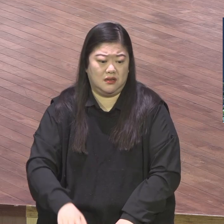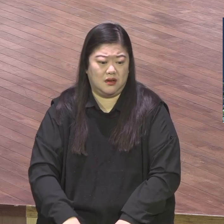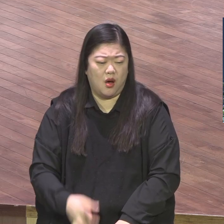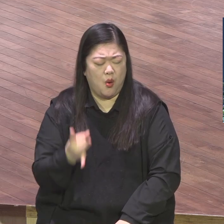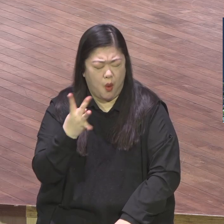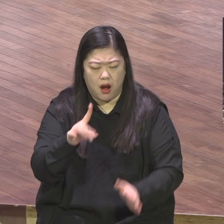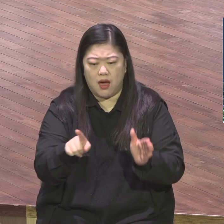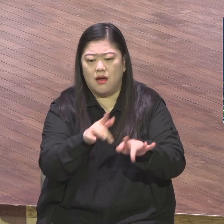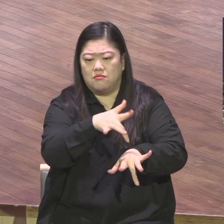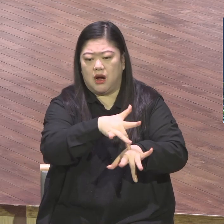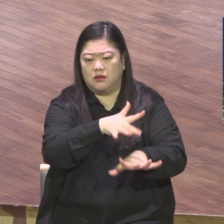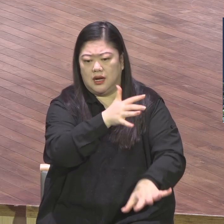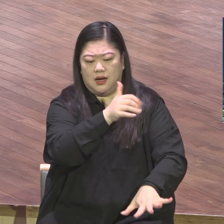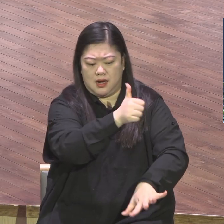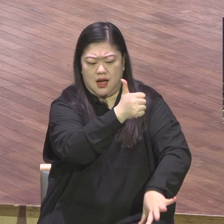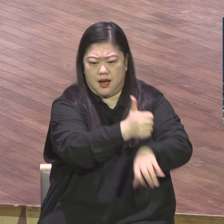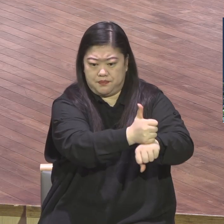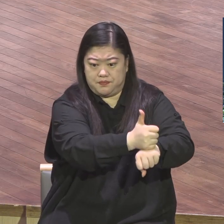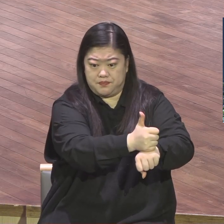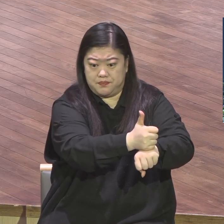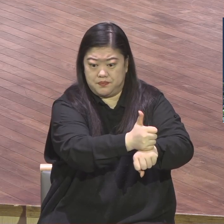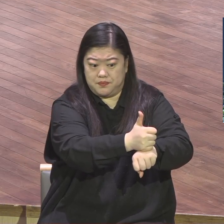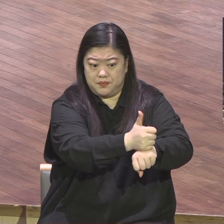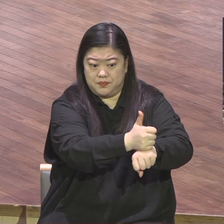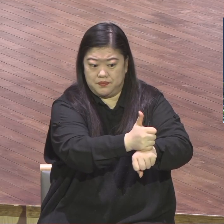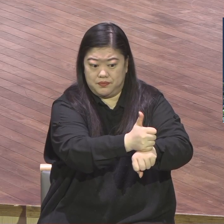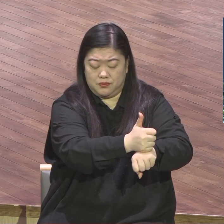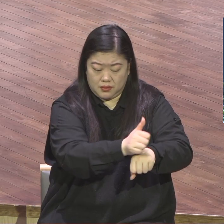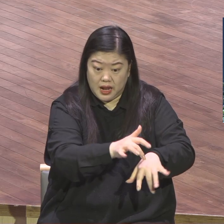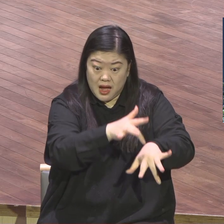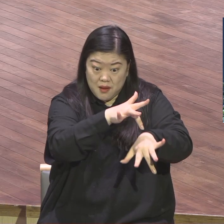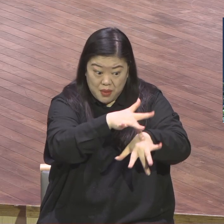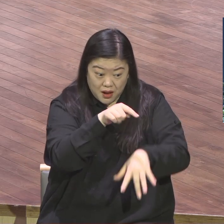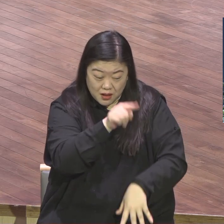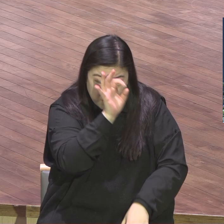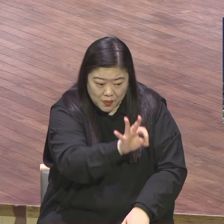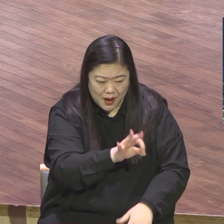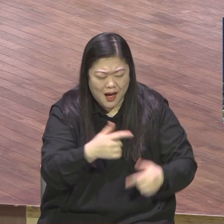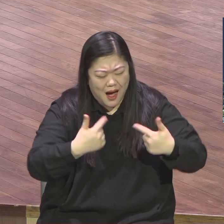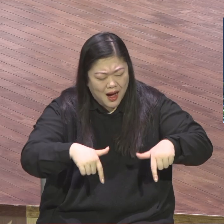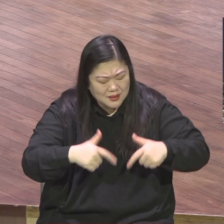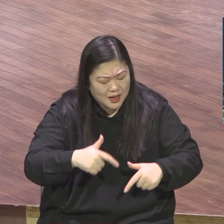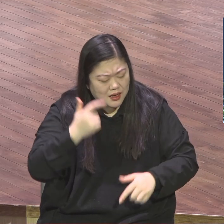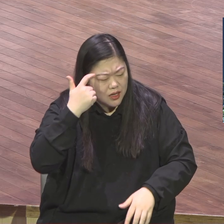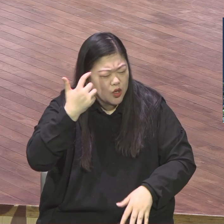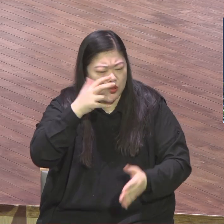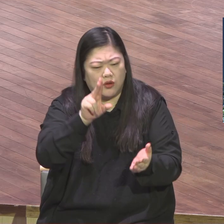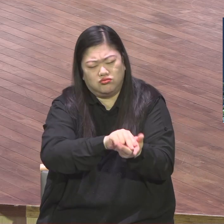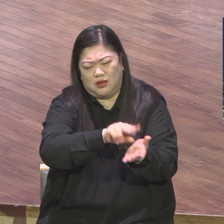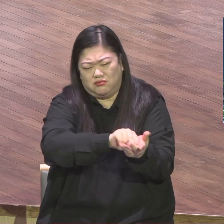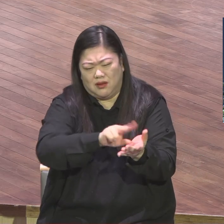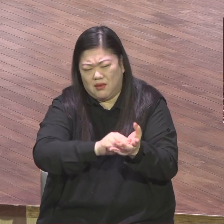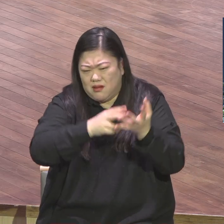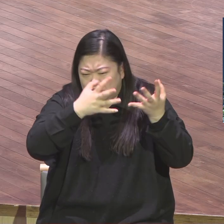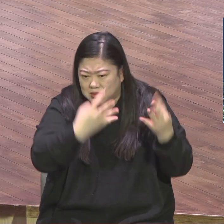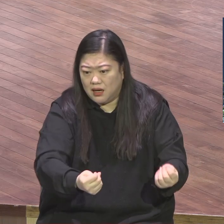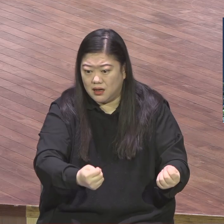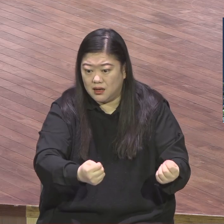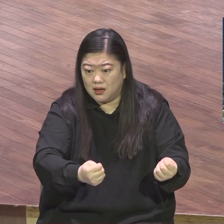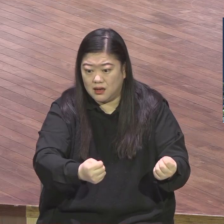이 12가지 영적 문제의 매우 고통 가운데 살다가 영원한 멸망길로 가야 되는 것이